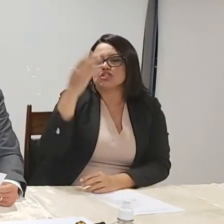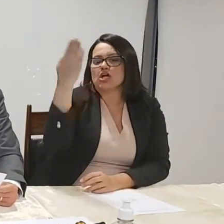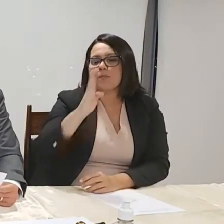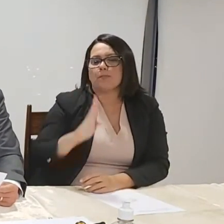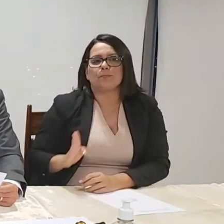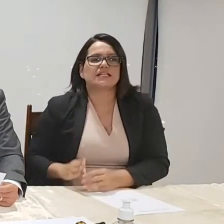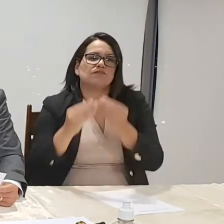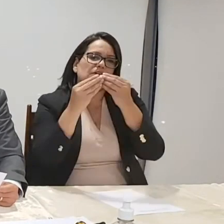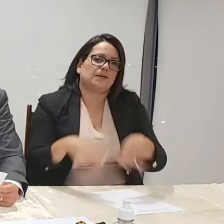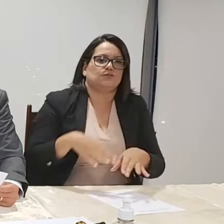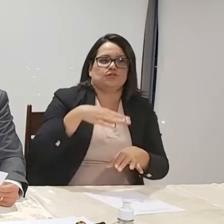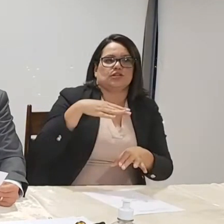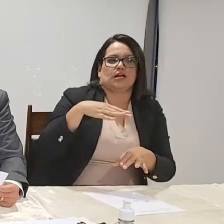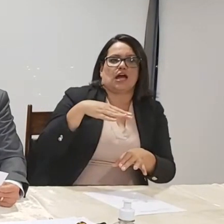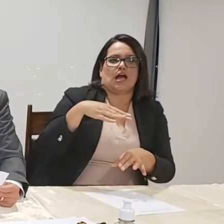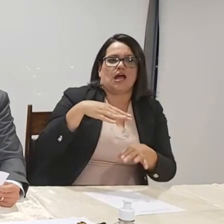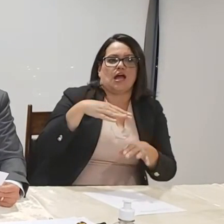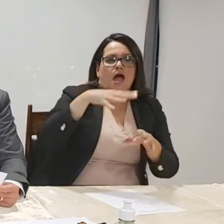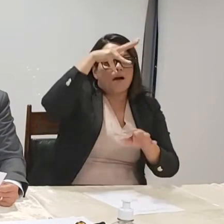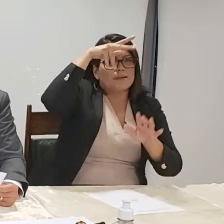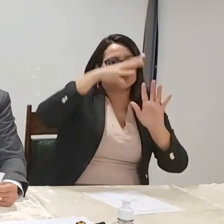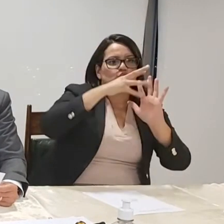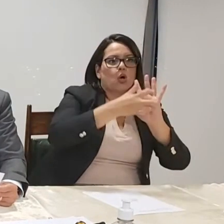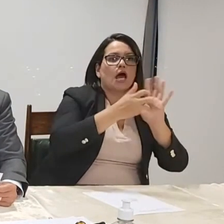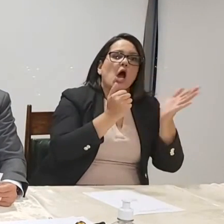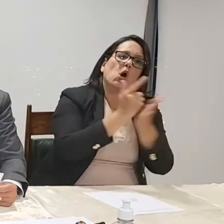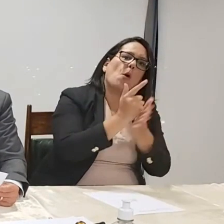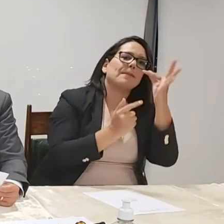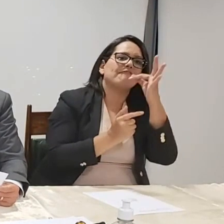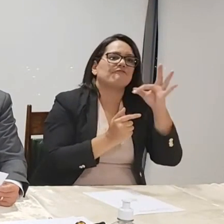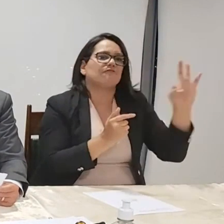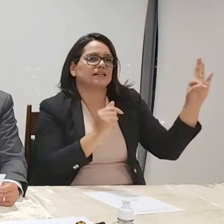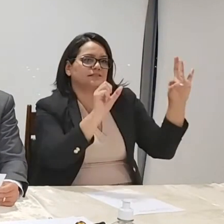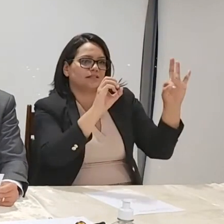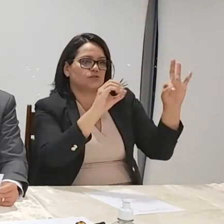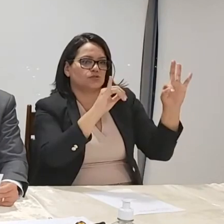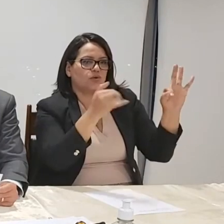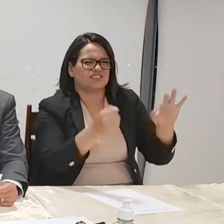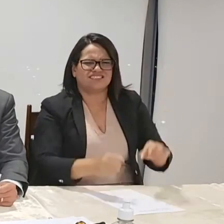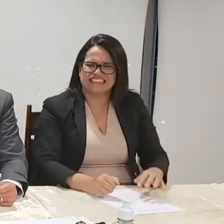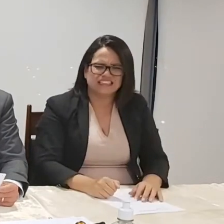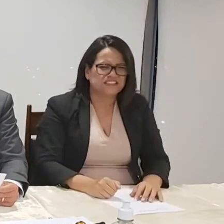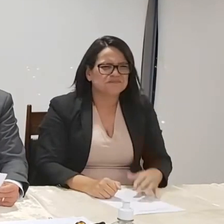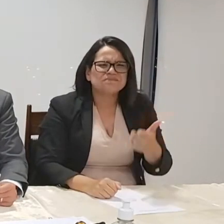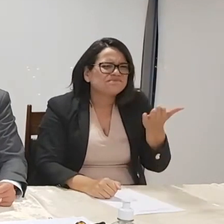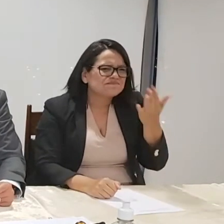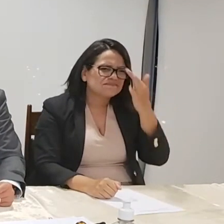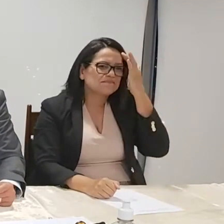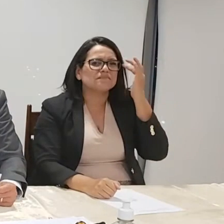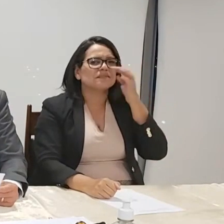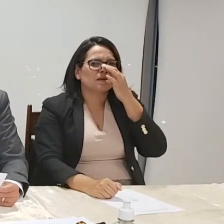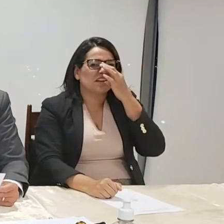soja de Francia. La producción de soja de Francia es el 20% de la de la ciudad de Sorriso aquí en Mato Grosso.